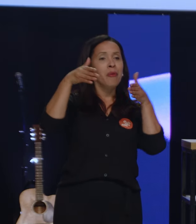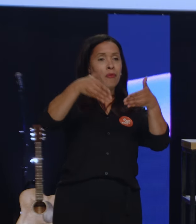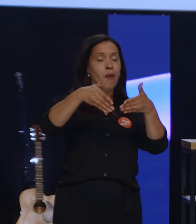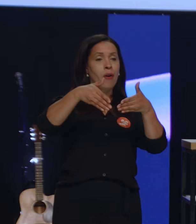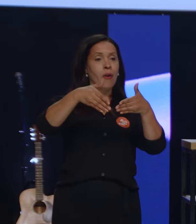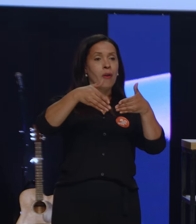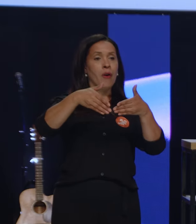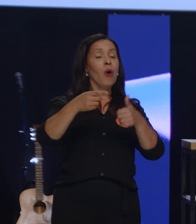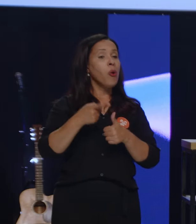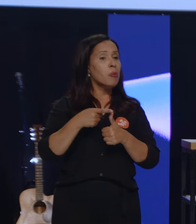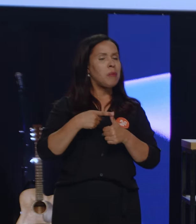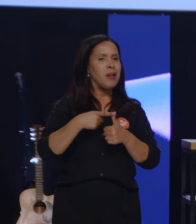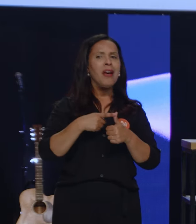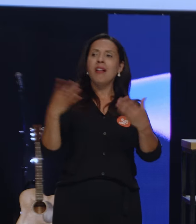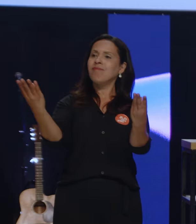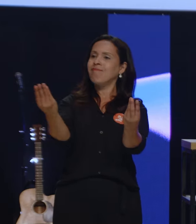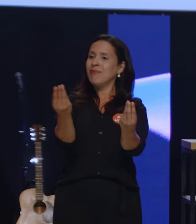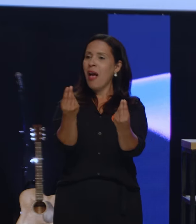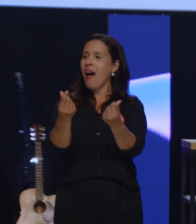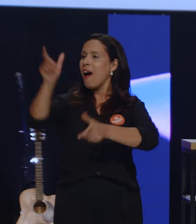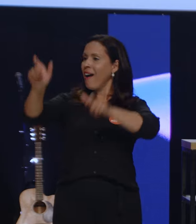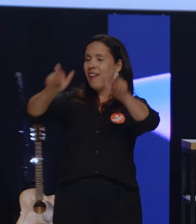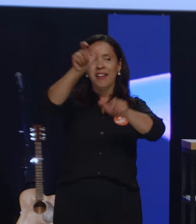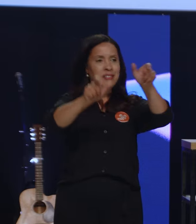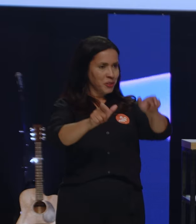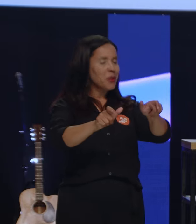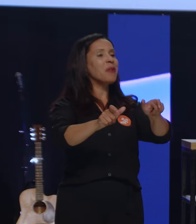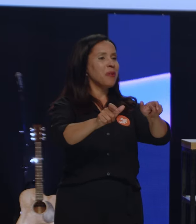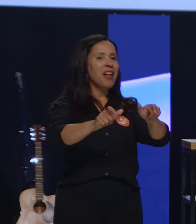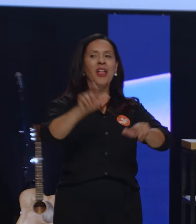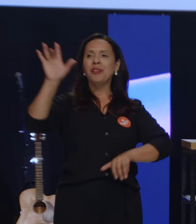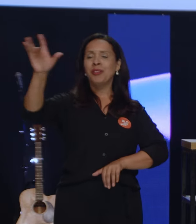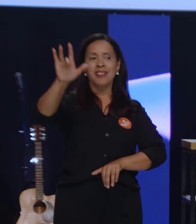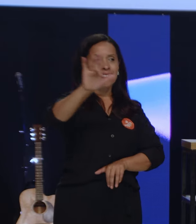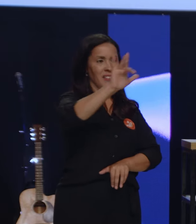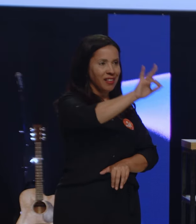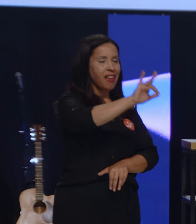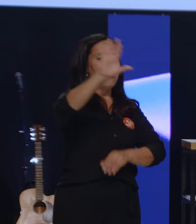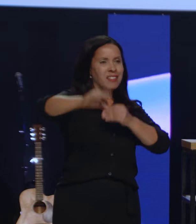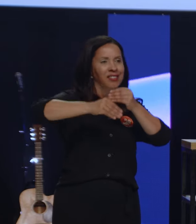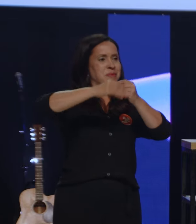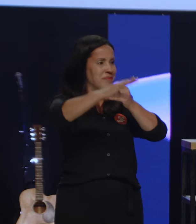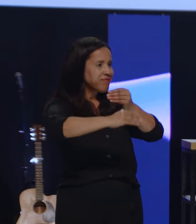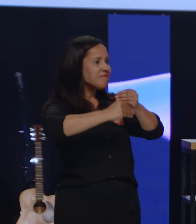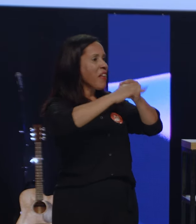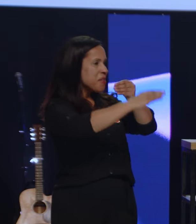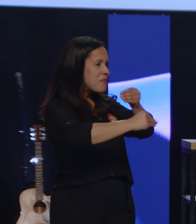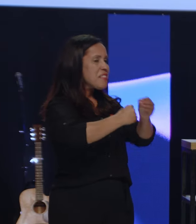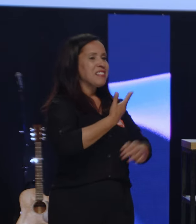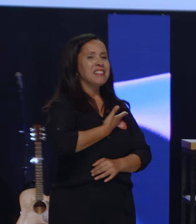dele é sensibilizar mesmo toda a igreja para a inclusão de todos os nossos amigos especiais, em todos os